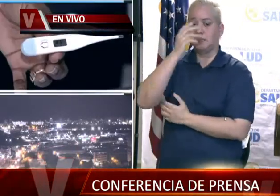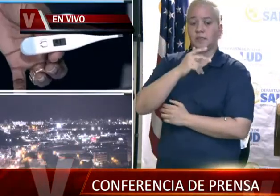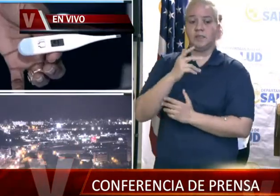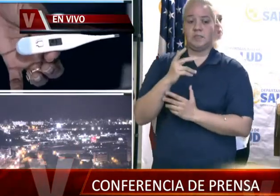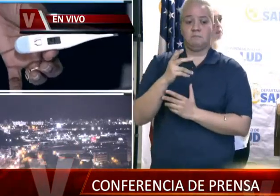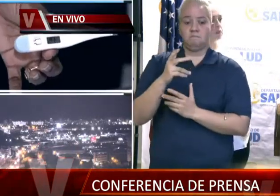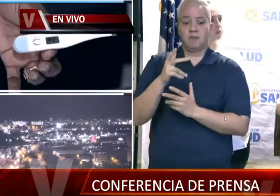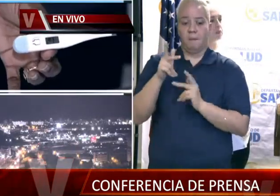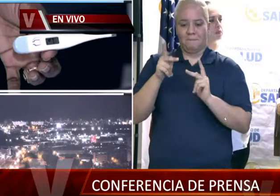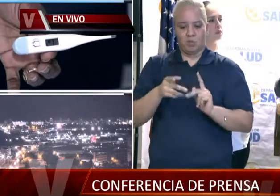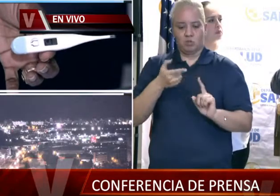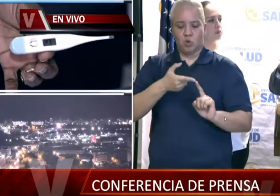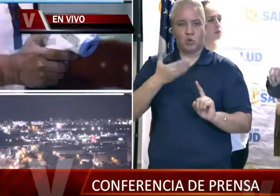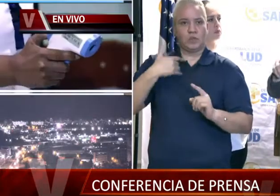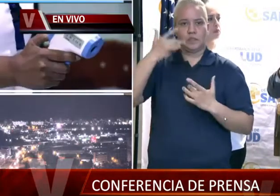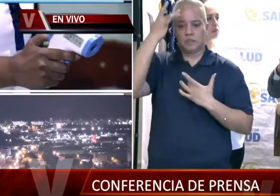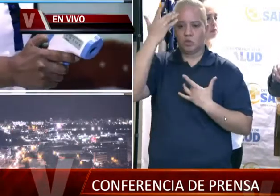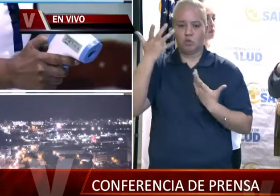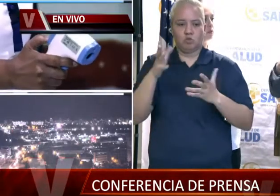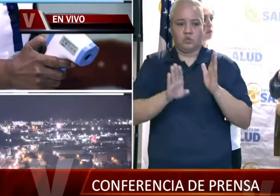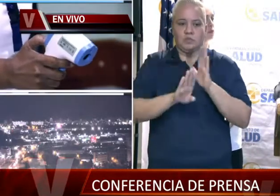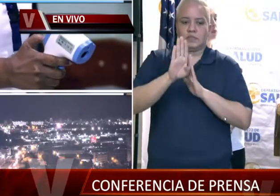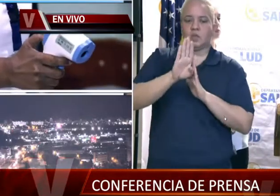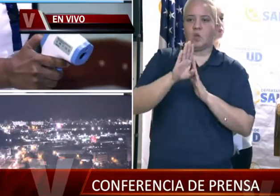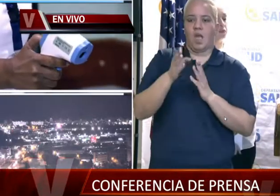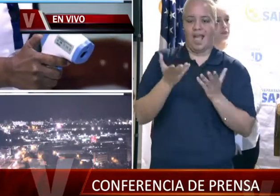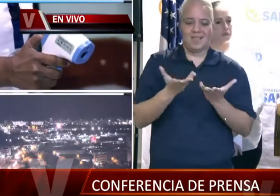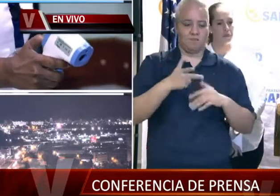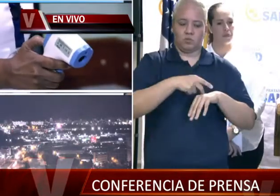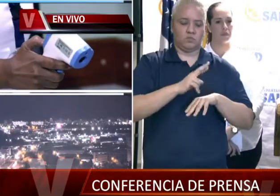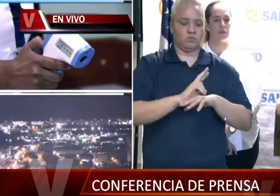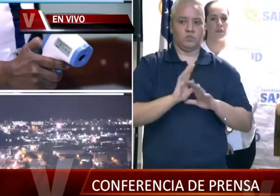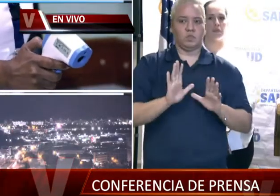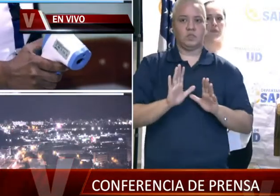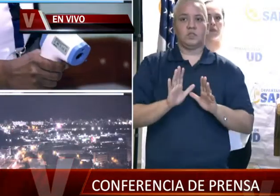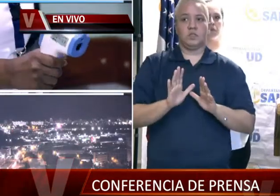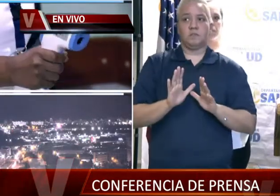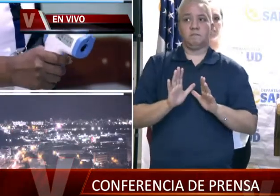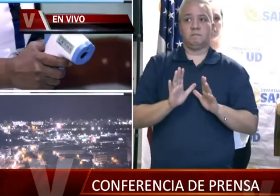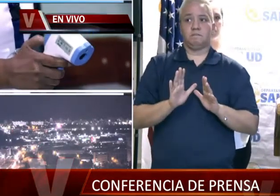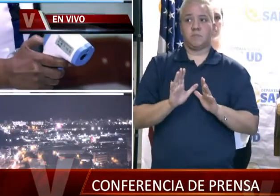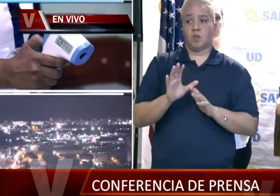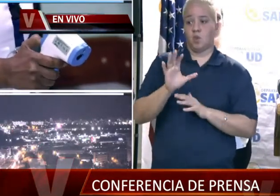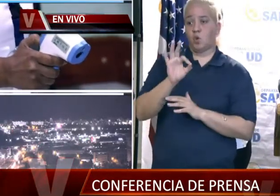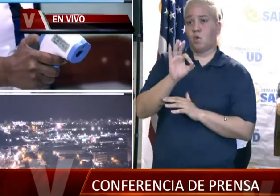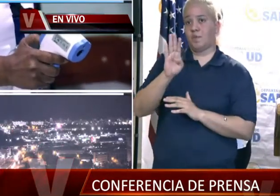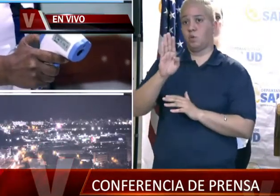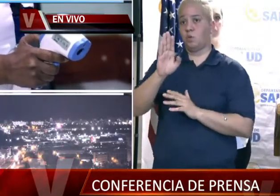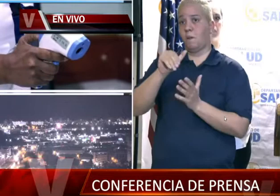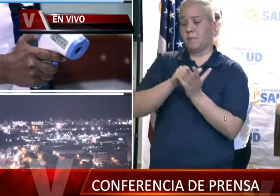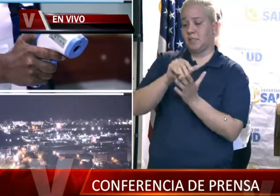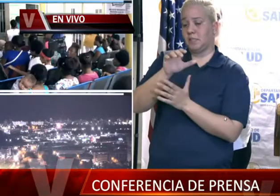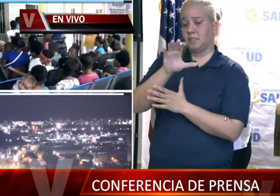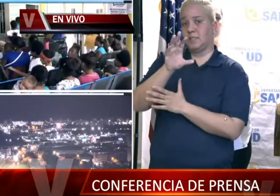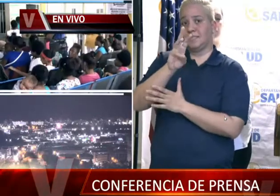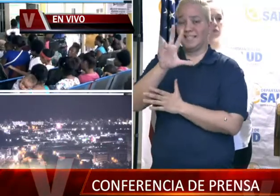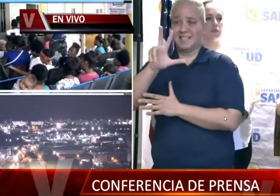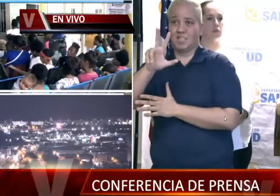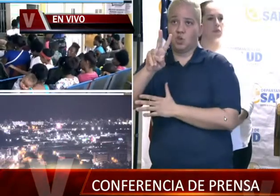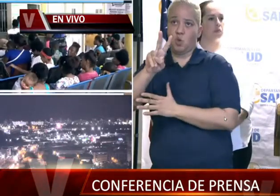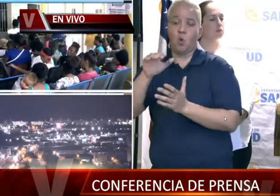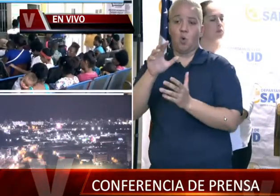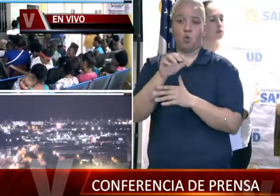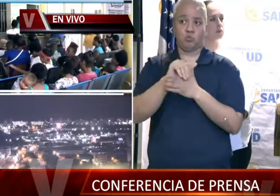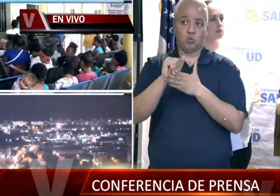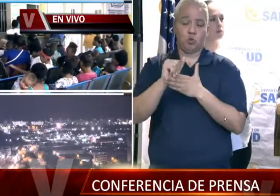síntomas y no los desarrolló estando ya en Puerto Rico, se exponen a unas penas de 94.262 dólares y otras